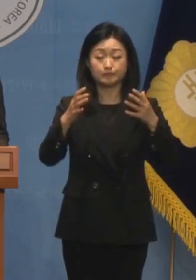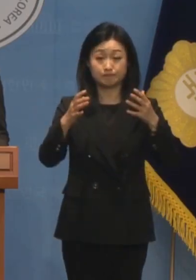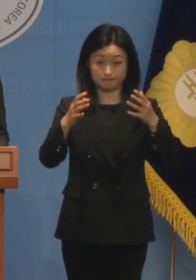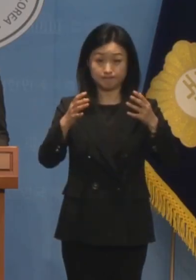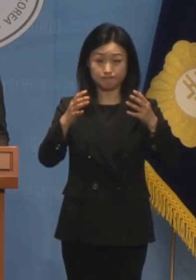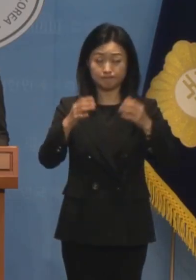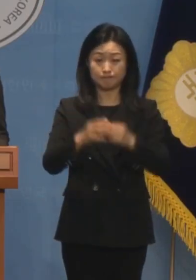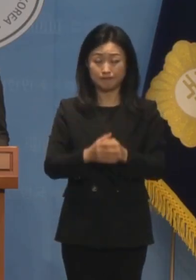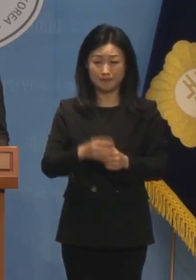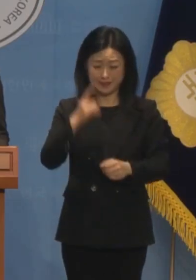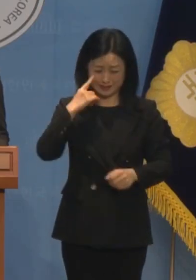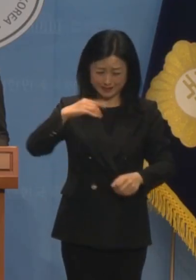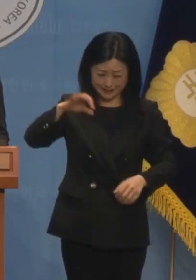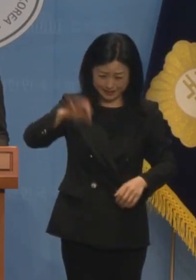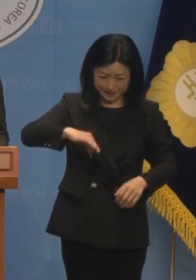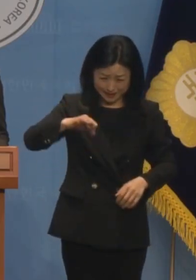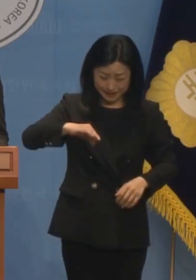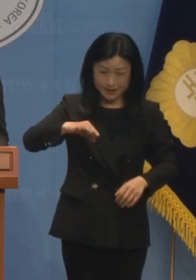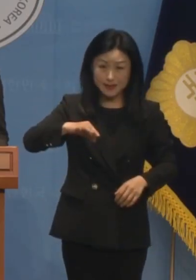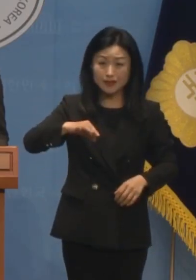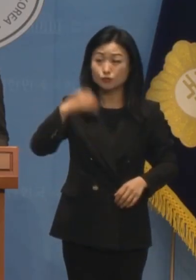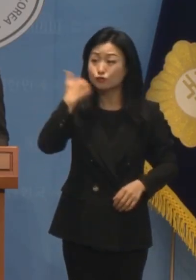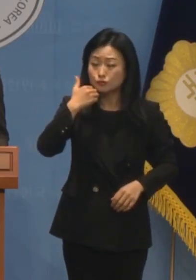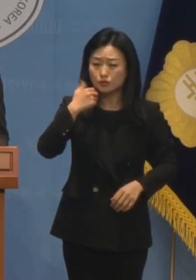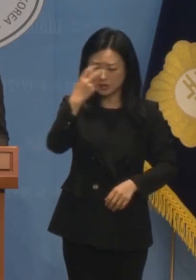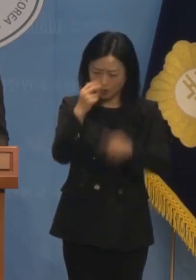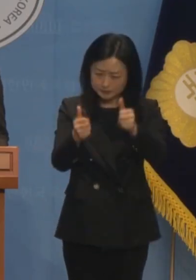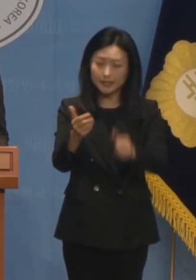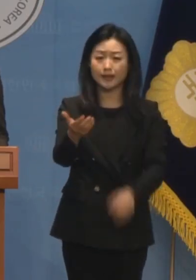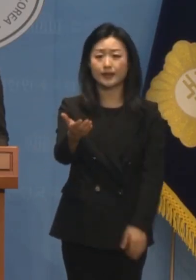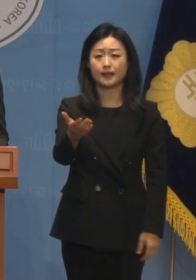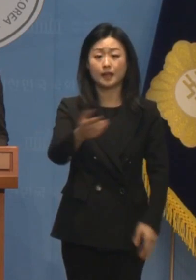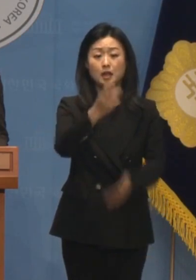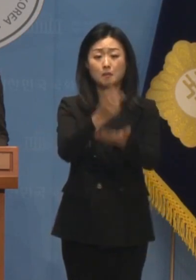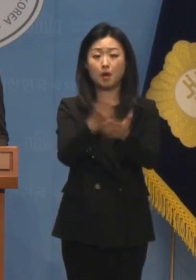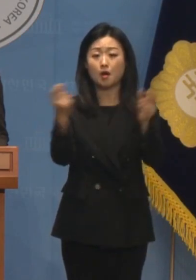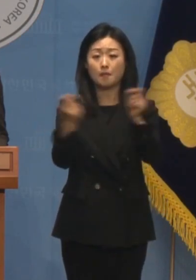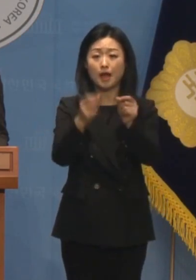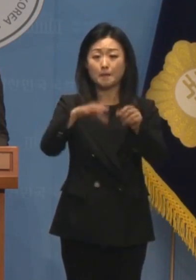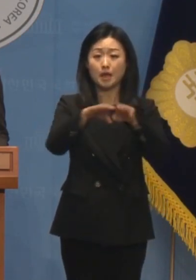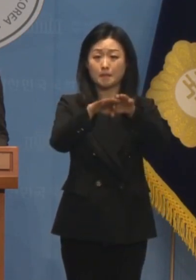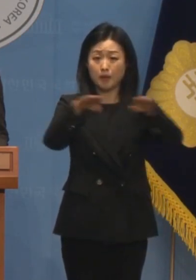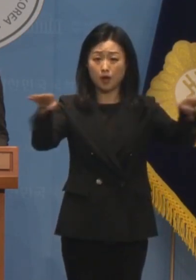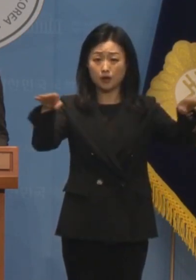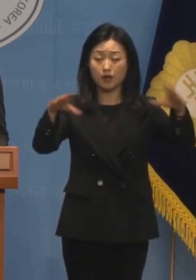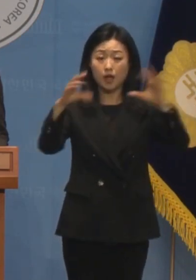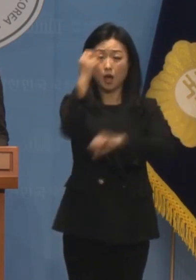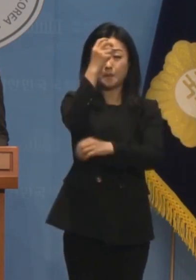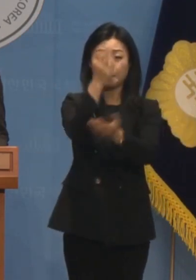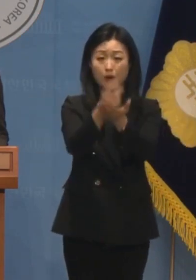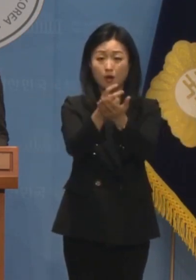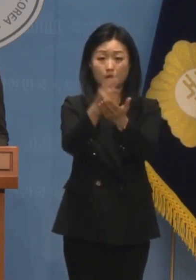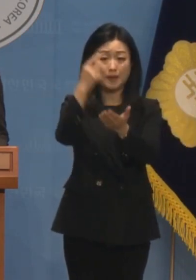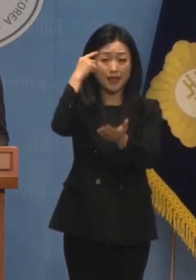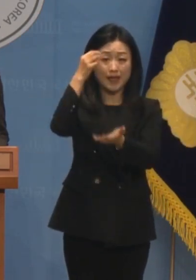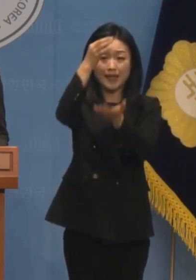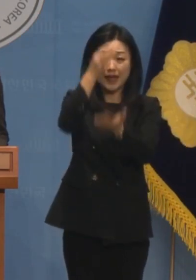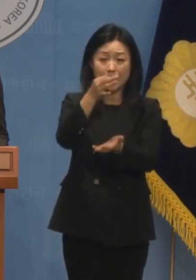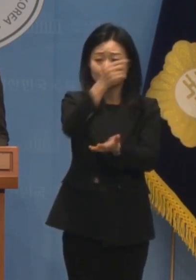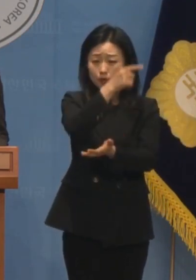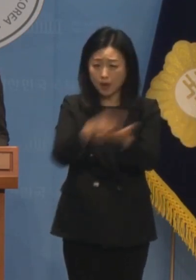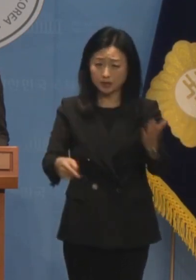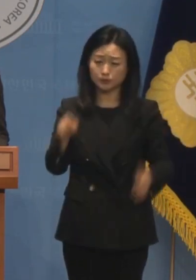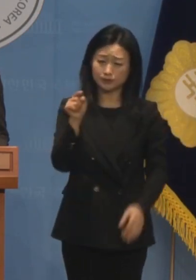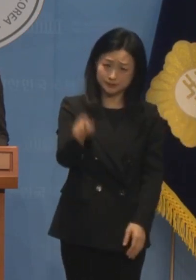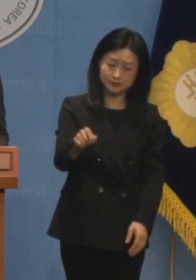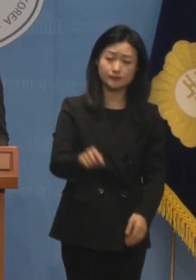정의를 조롱거리로 만든 것은 검찰입니다 법 앞에 만인이 평등하다는 헌법 가치를 훼손한 것도 바로